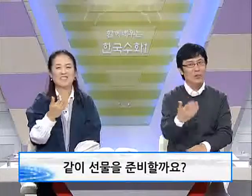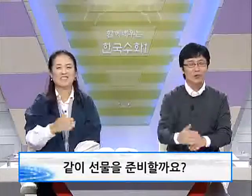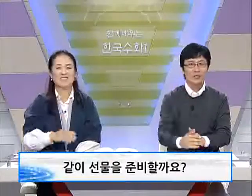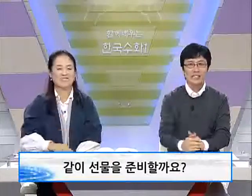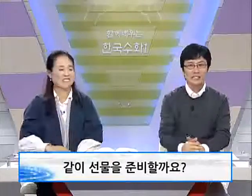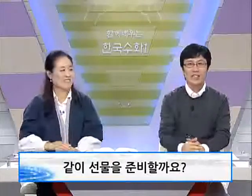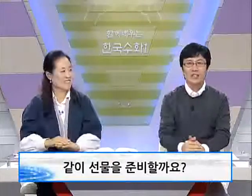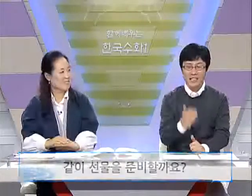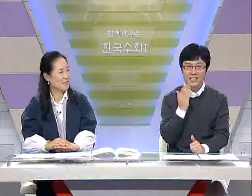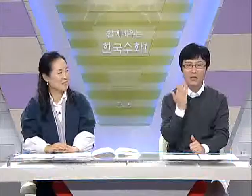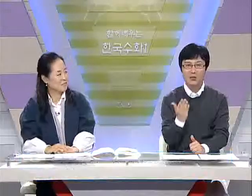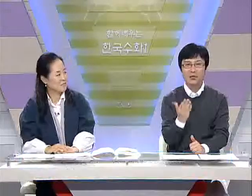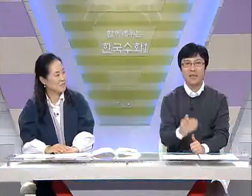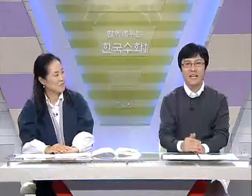자, 권은상씨 같이 선물을 준비할까요?